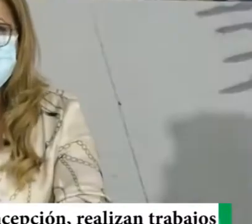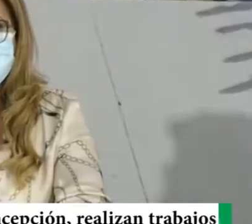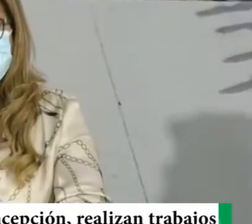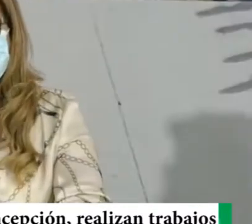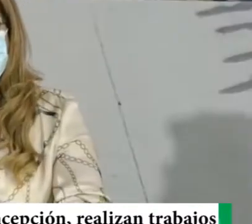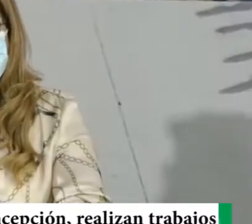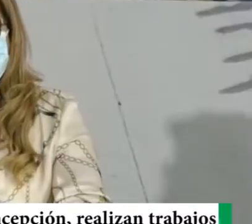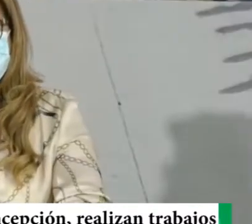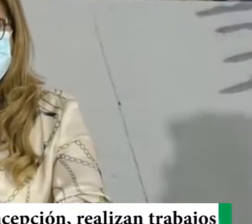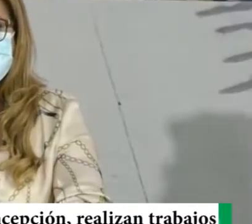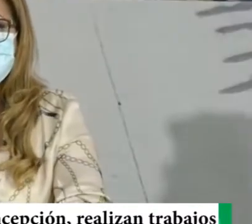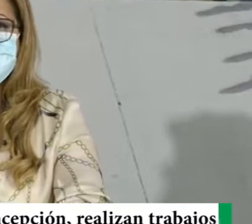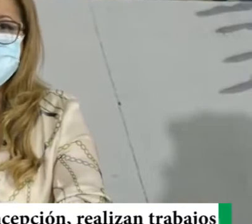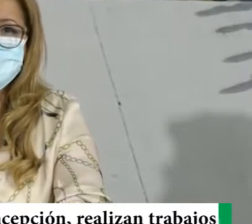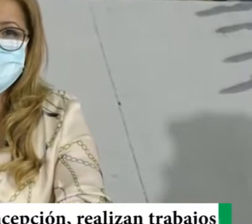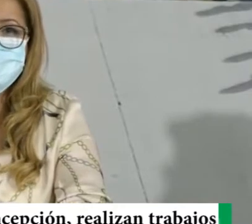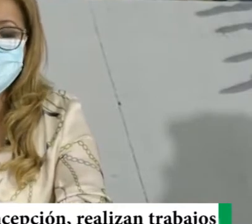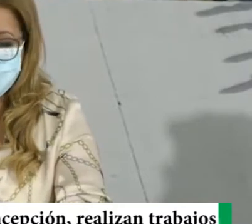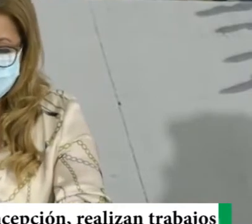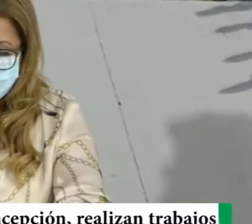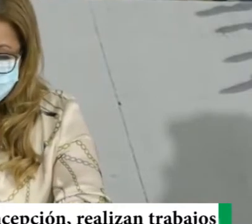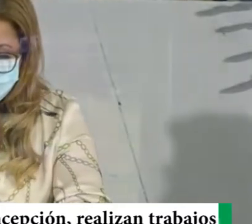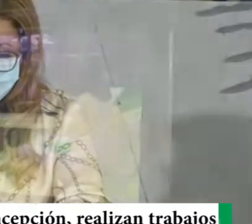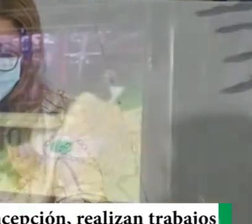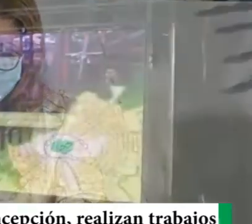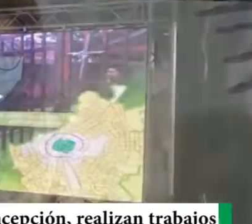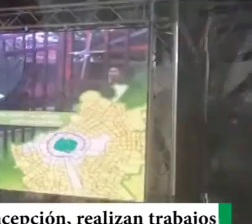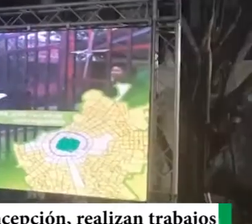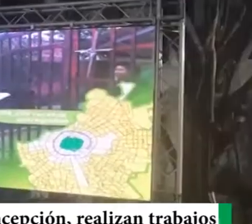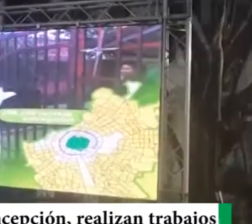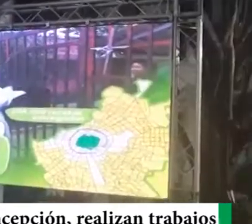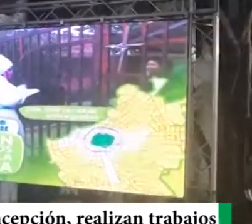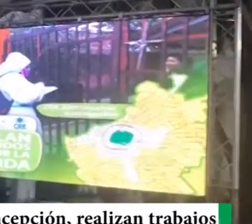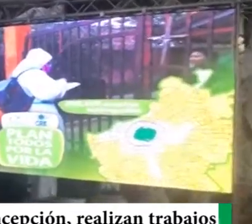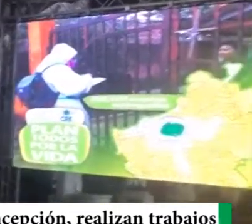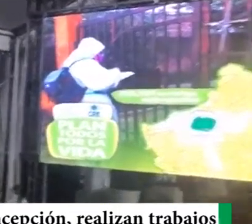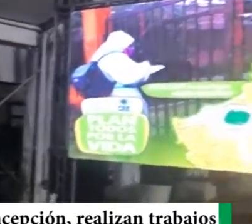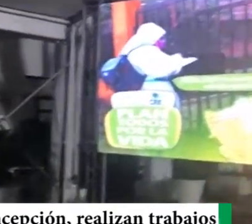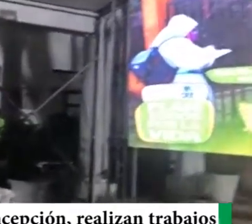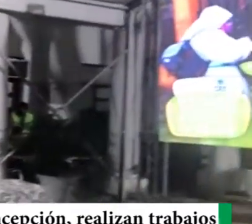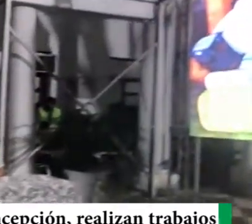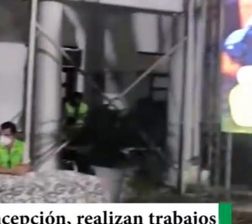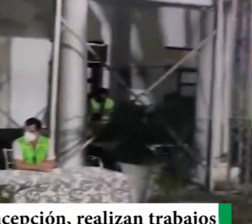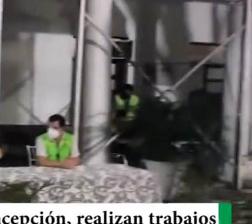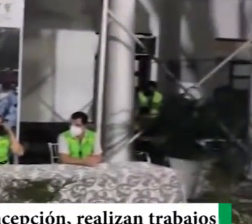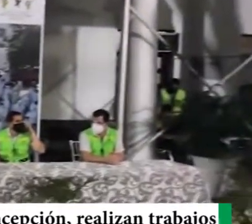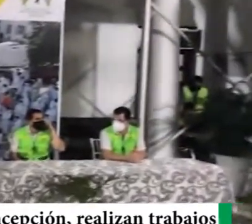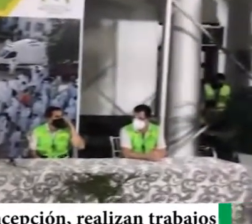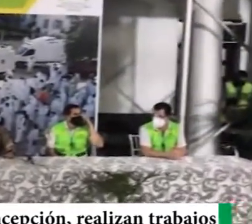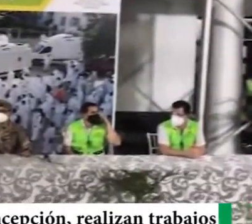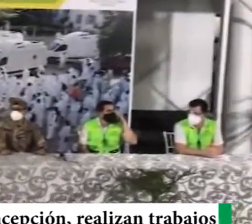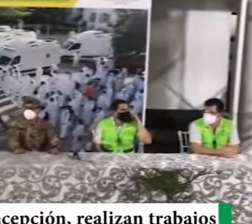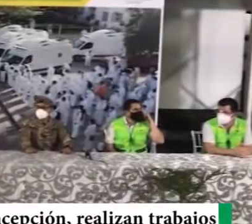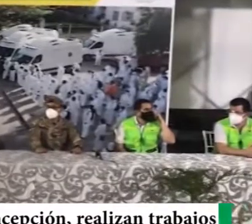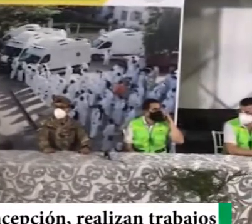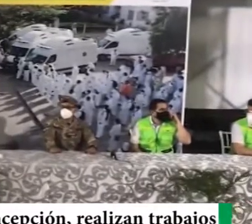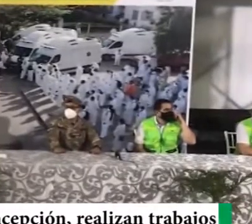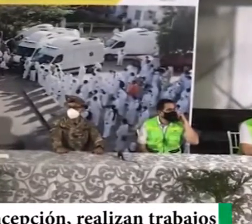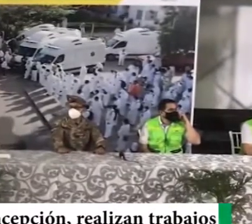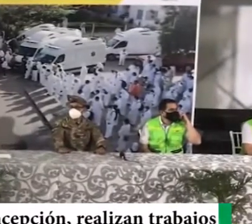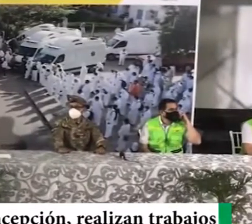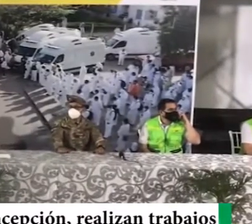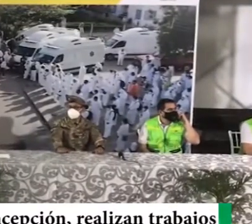Agradecer, a la cooperativa, rural de electrificación, la CRE, que ha llegado, a cada hogar, con 298